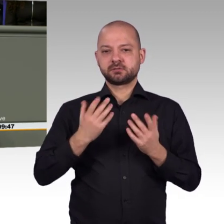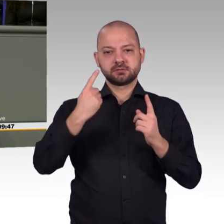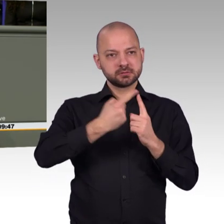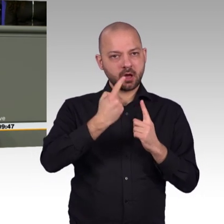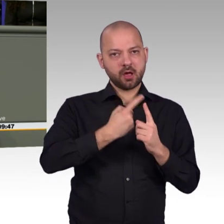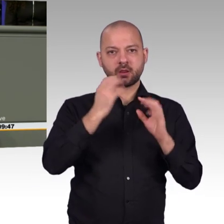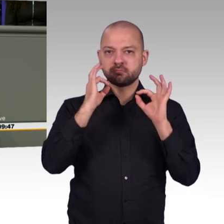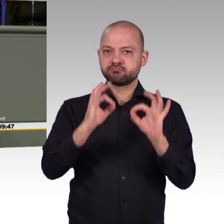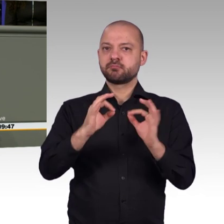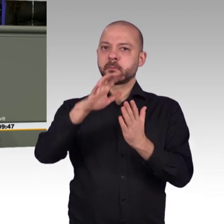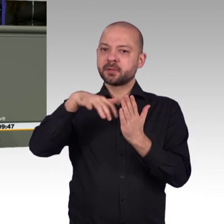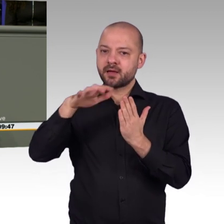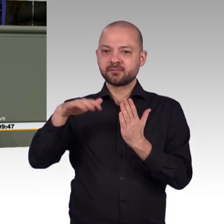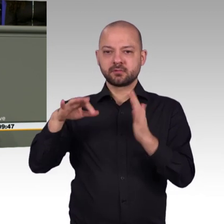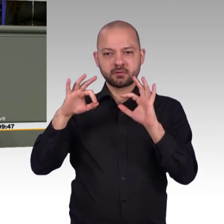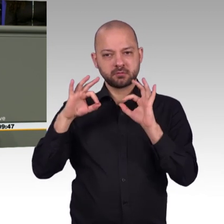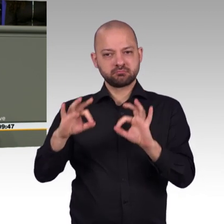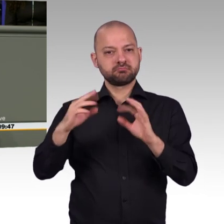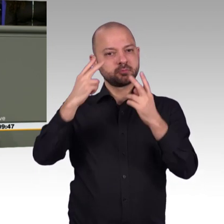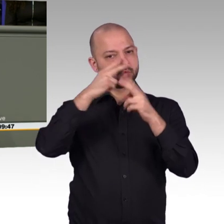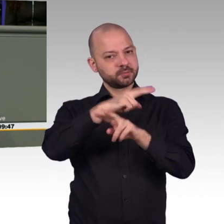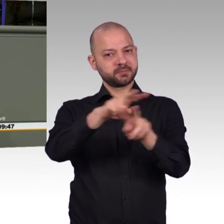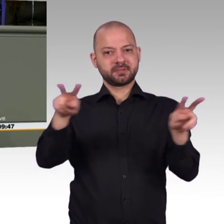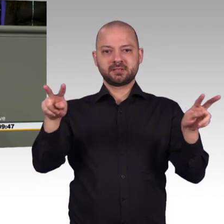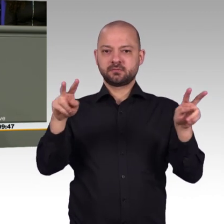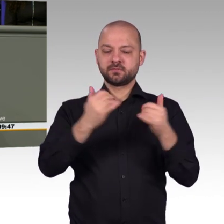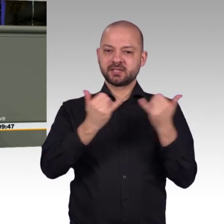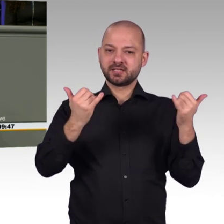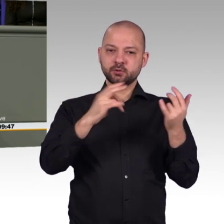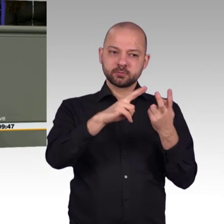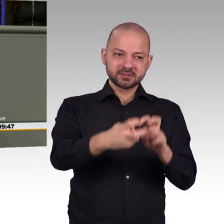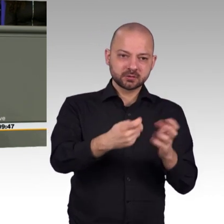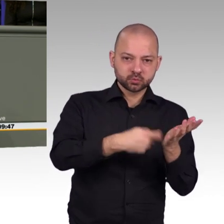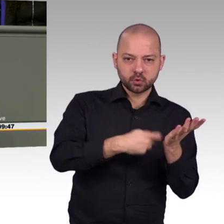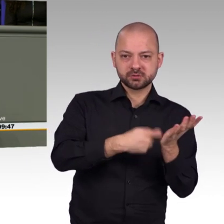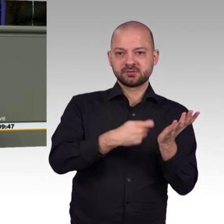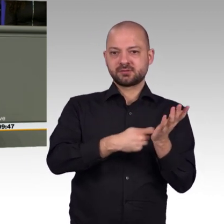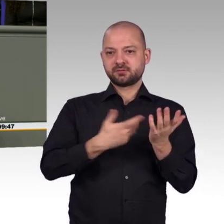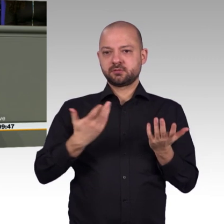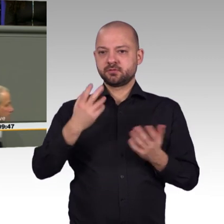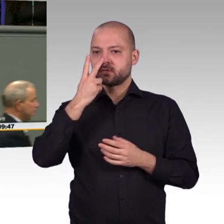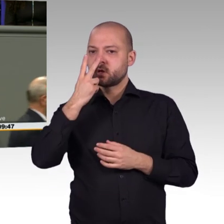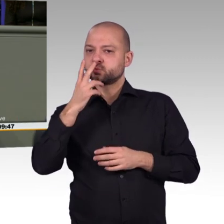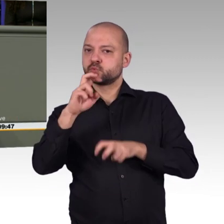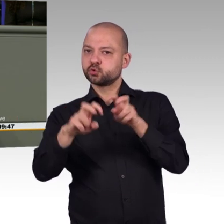Und noch etwas fällt dem geübten Blick auf, meine Damen und Herren. Der Umsetzungskatalog ist in